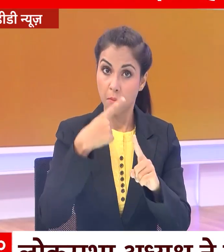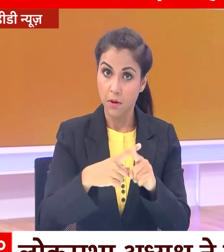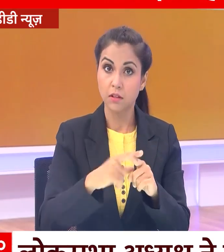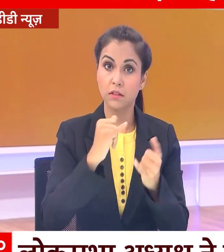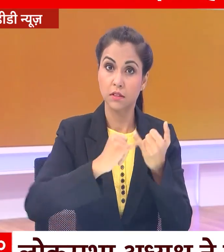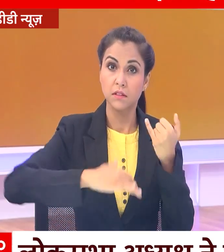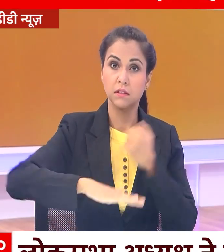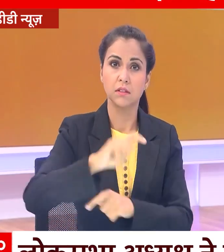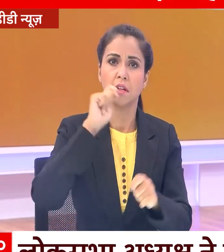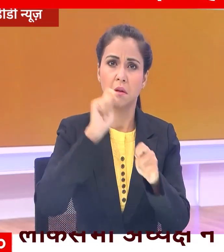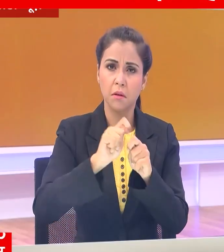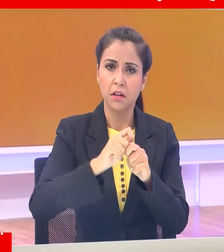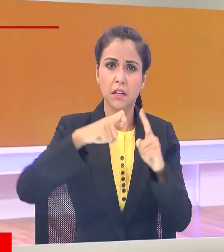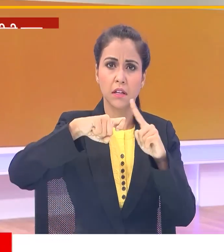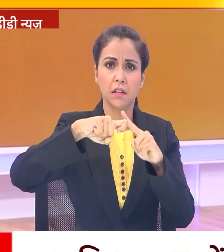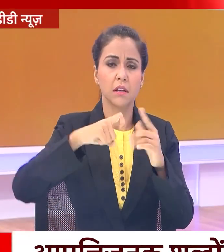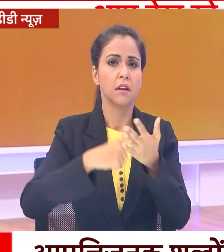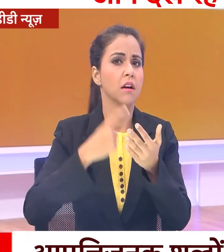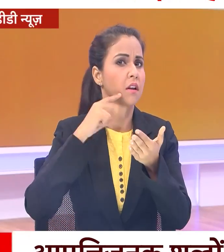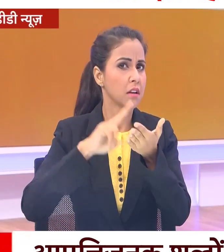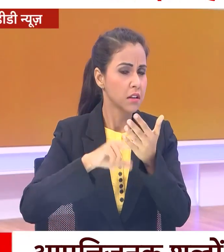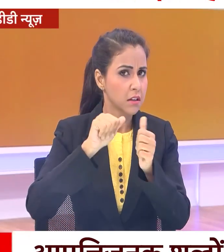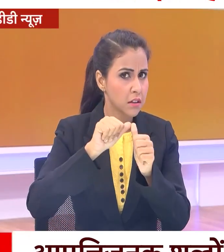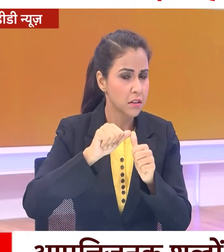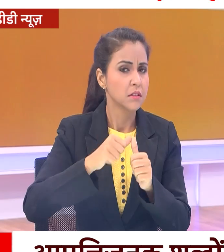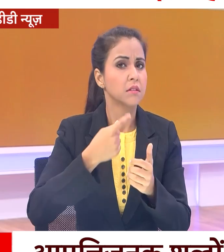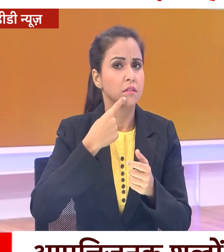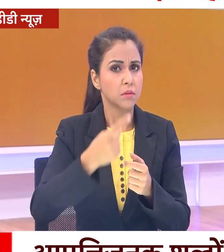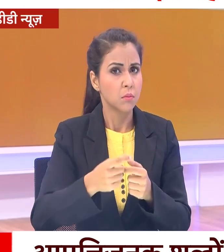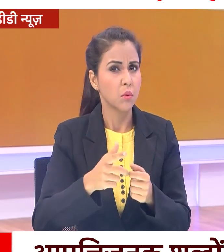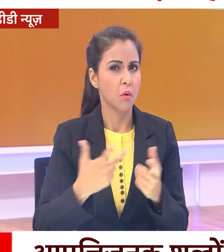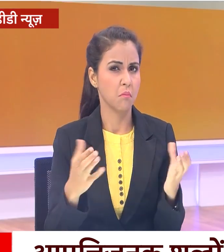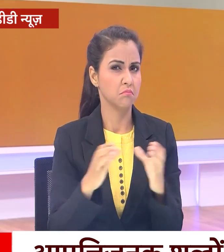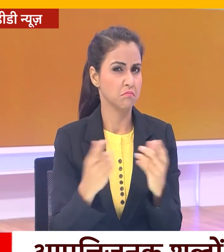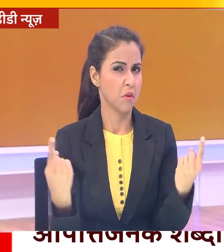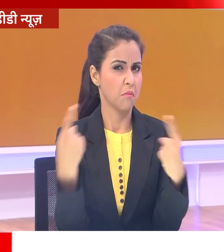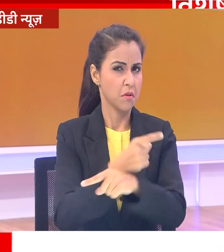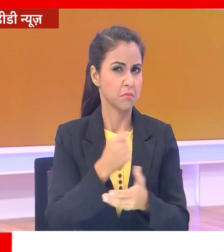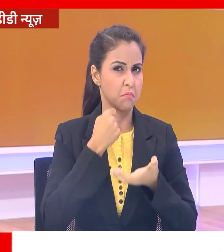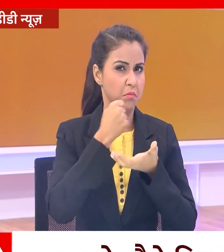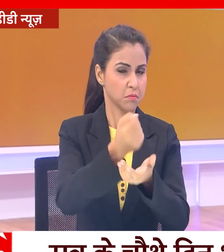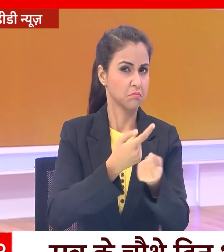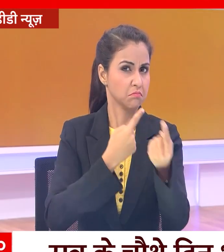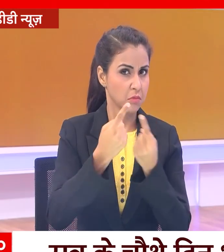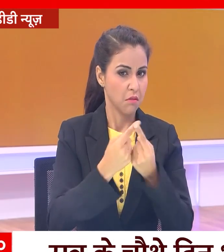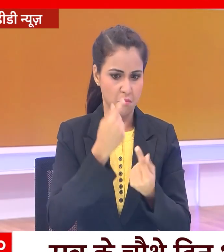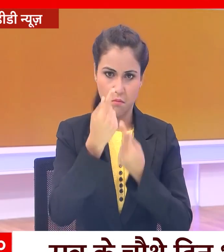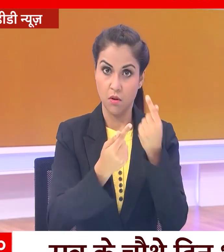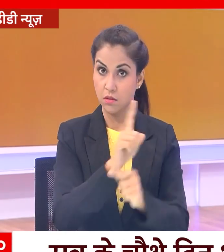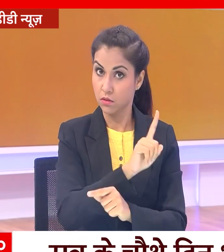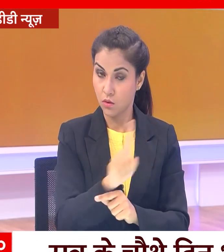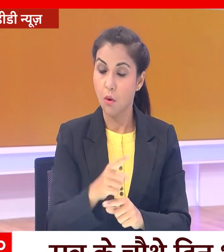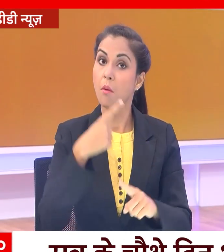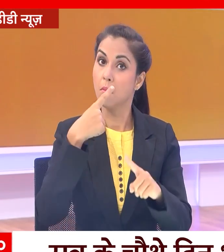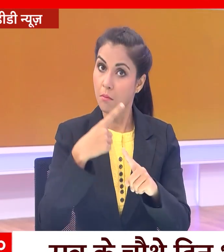संसदी कार्यमंत्री किरेन रिचिजू ने कहा कि विपक्ष बजट पर चर्चा के दौरान राजनीती नहीं